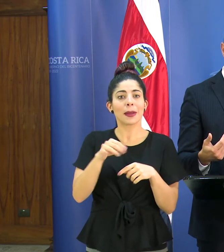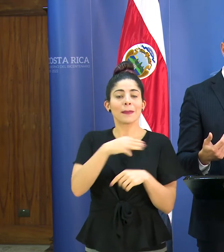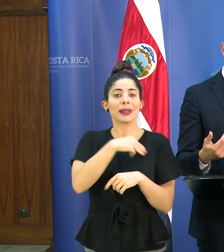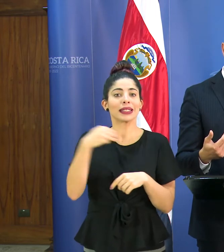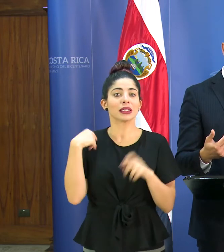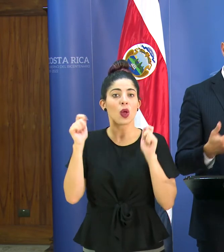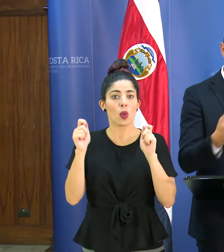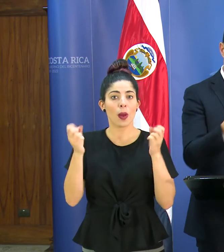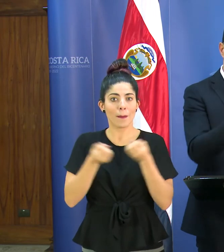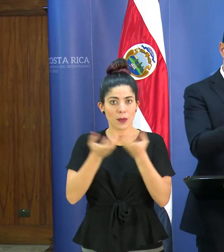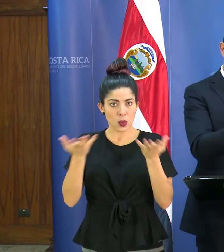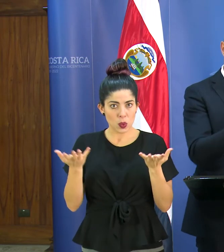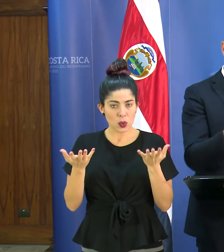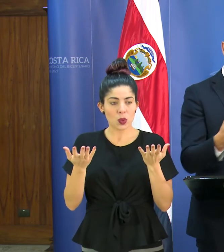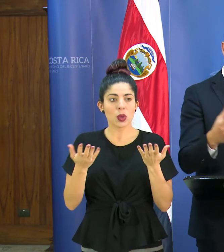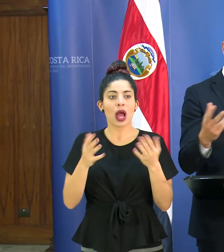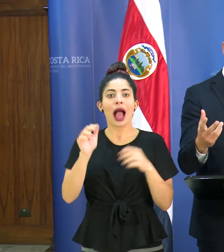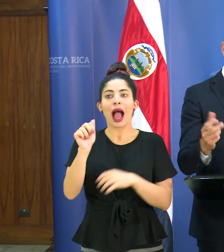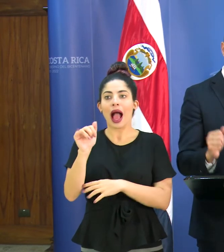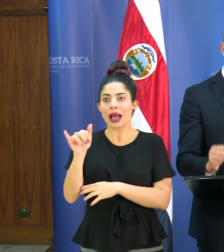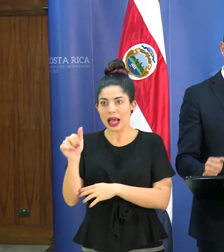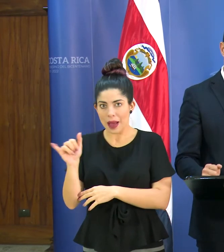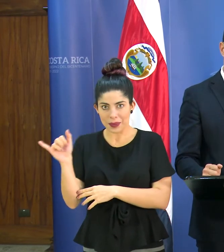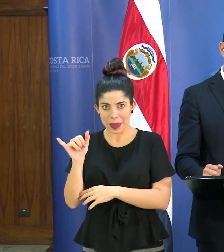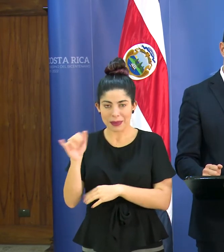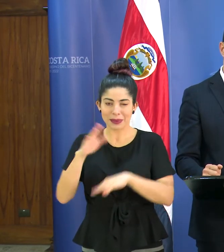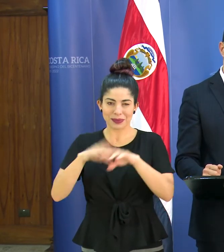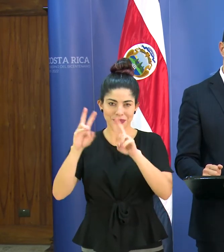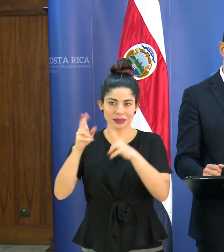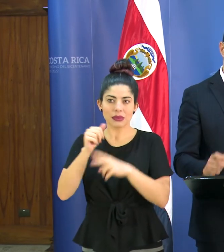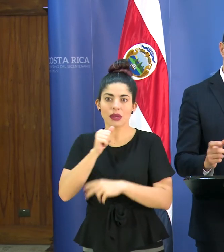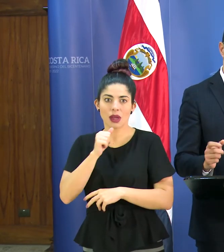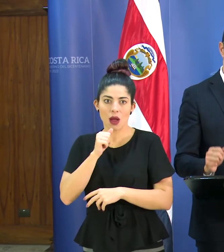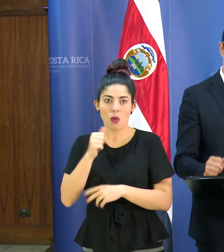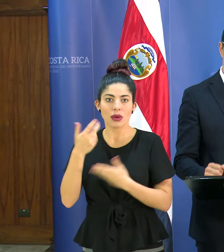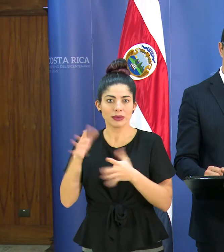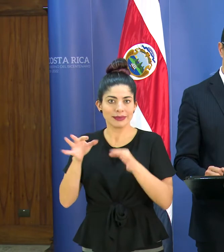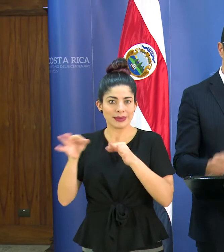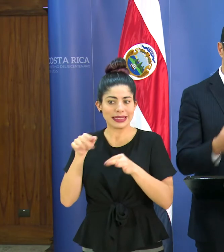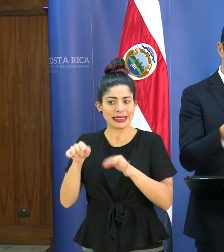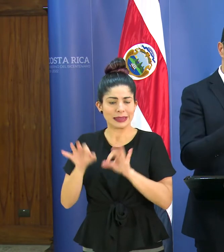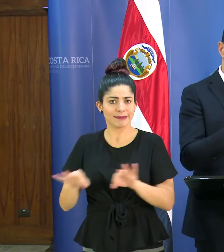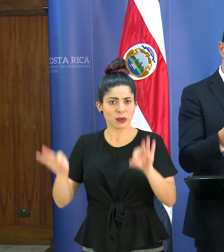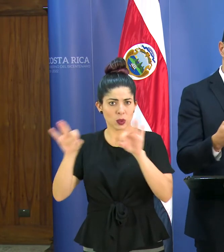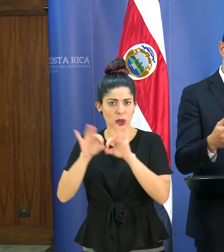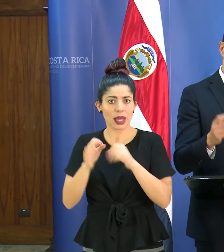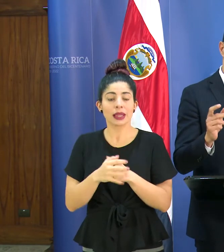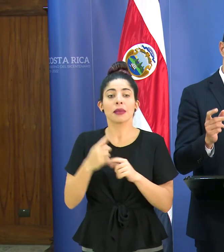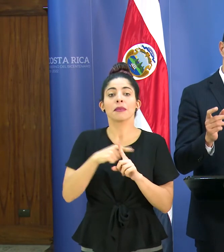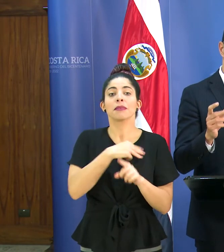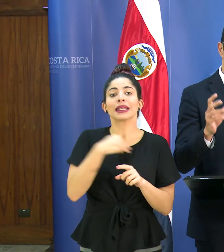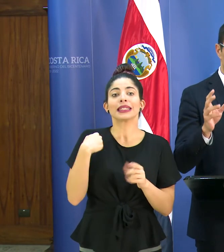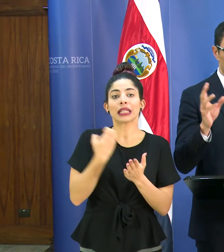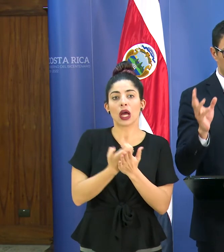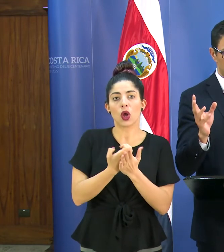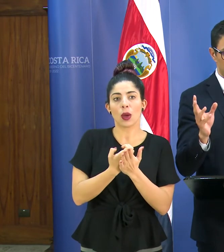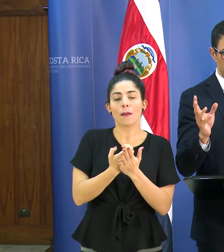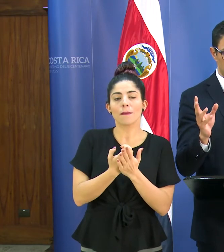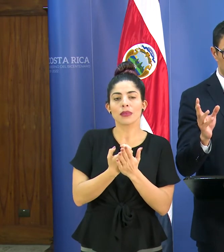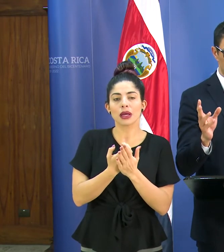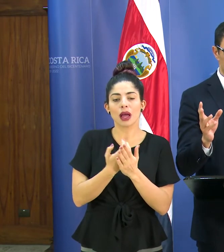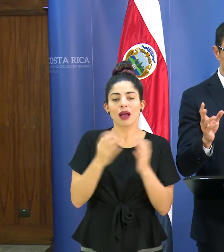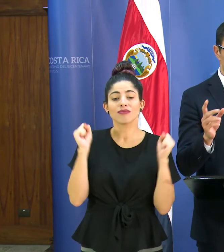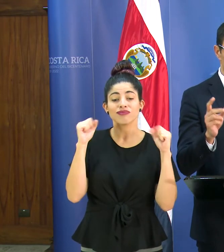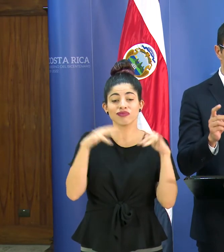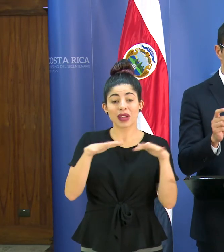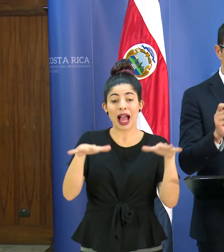Ministerio de Educación Pública, lo que es el AIA también, con el asunto del agua, que ya dijimos que es muy importante, y la ministra de Economía también, la parte de